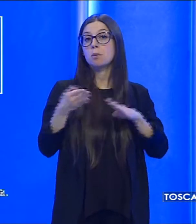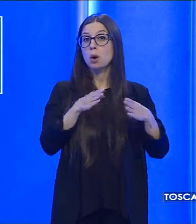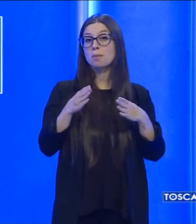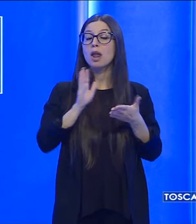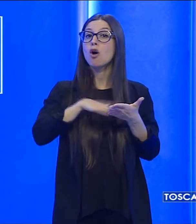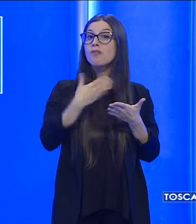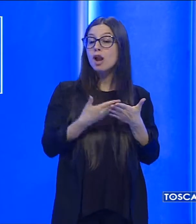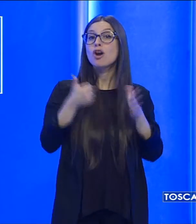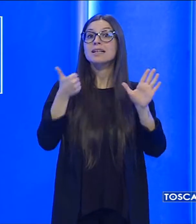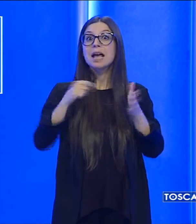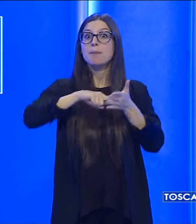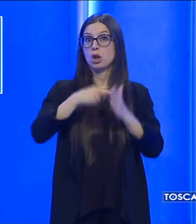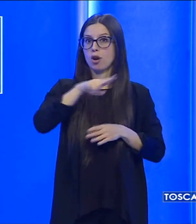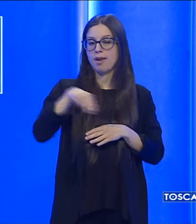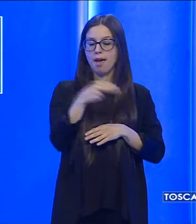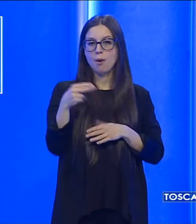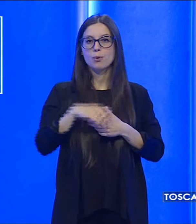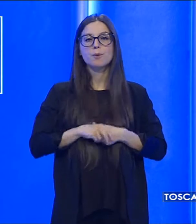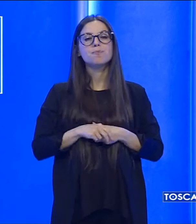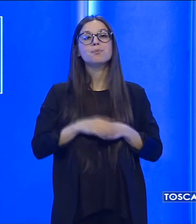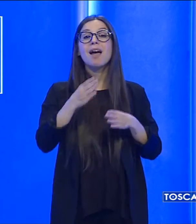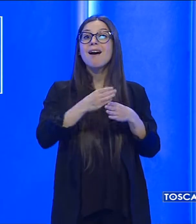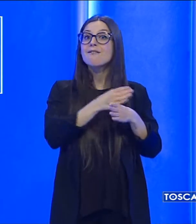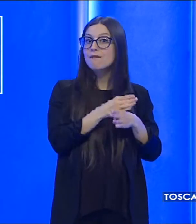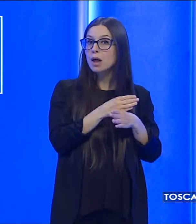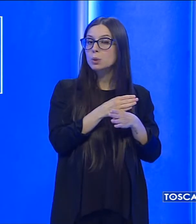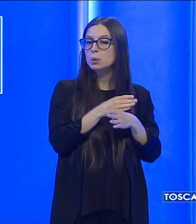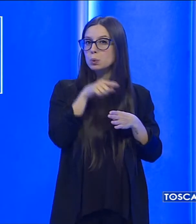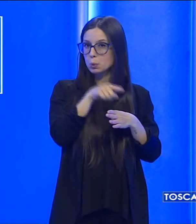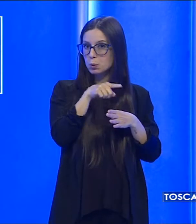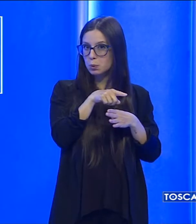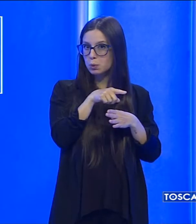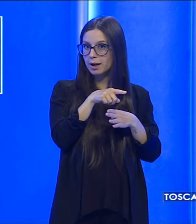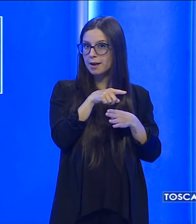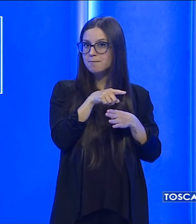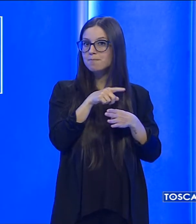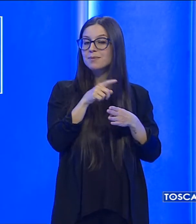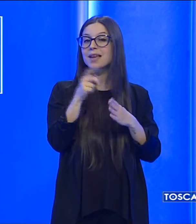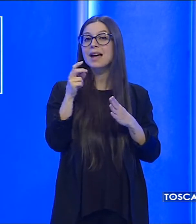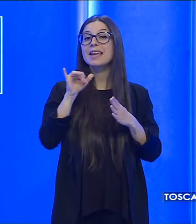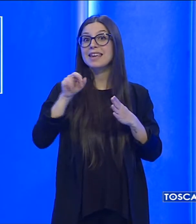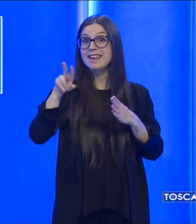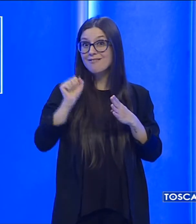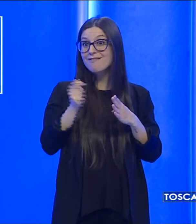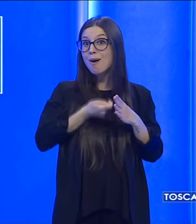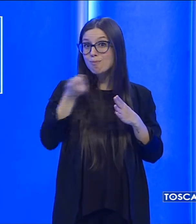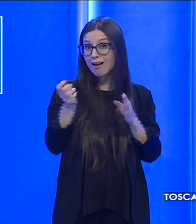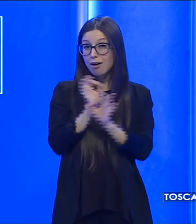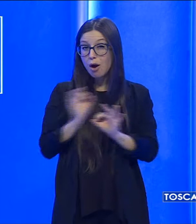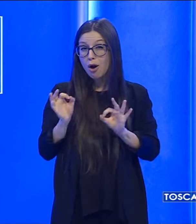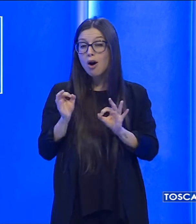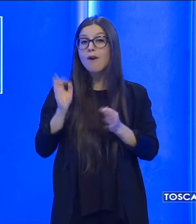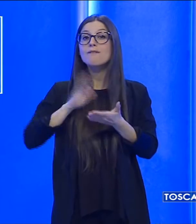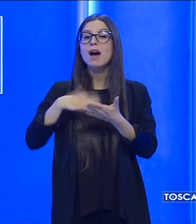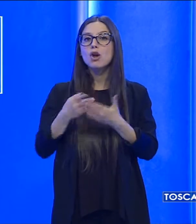Per l'accusa, l'emissione delle fatture false avrebbe permesso alle società di evadere IVA per 250